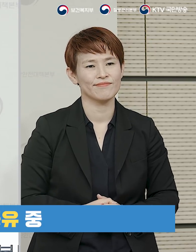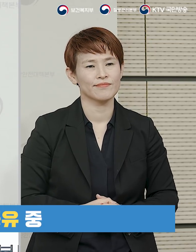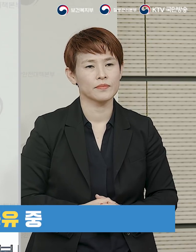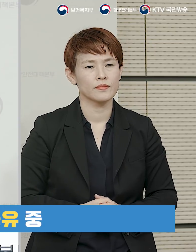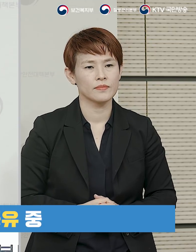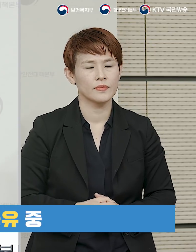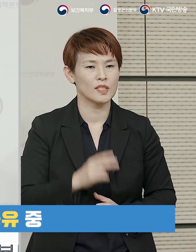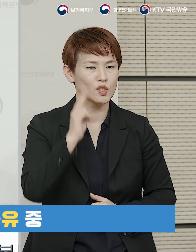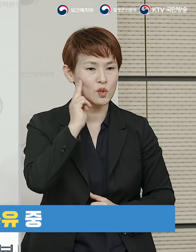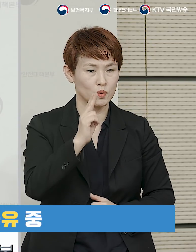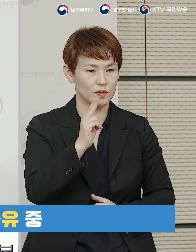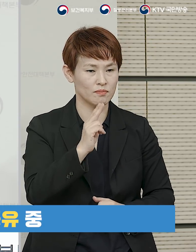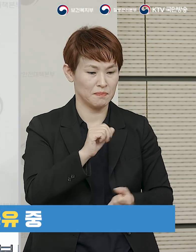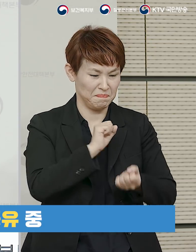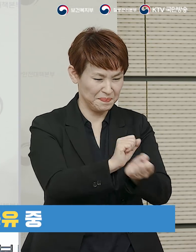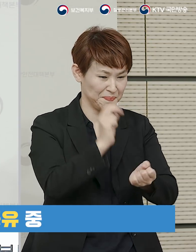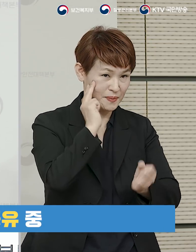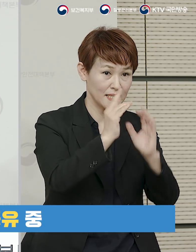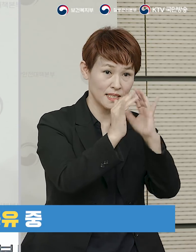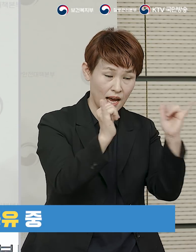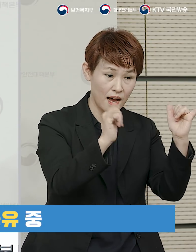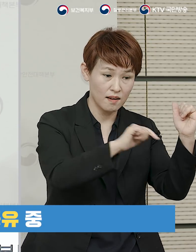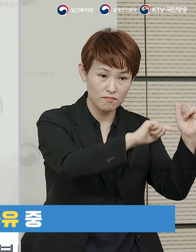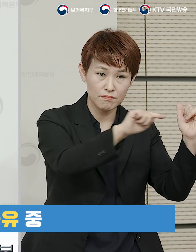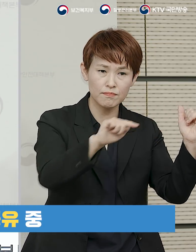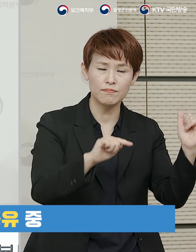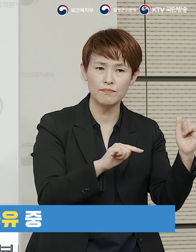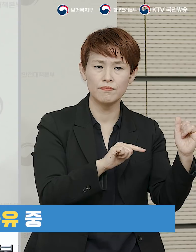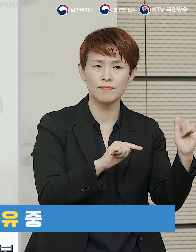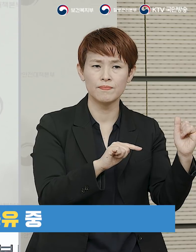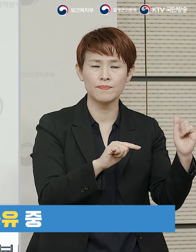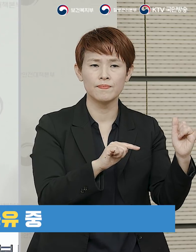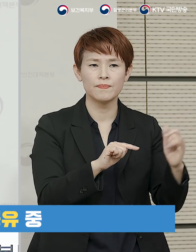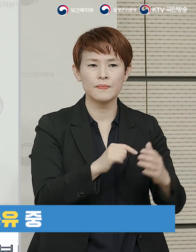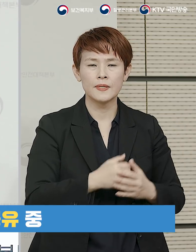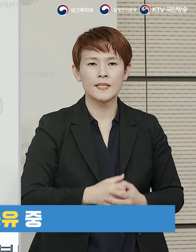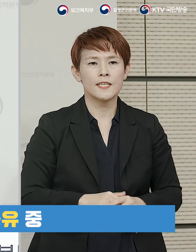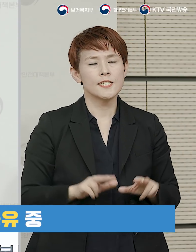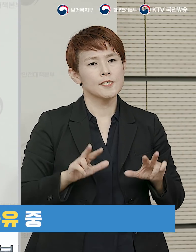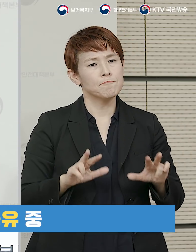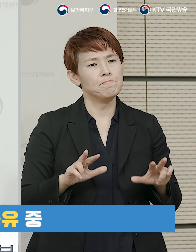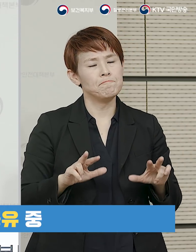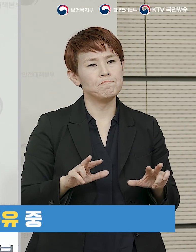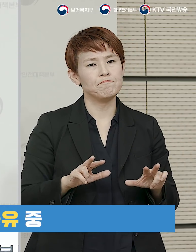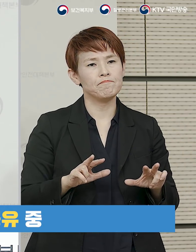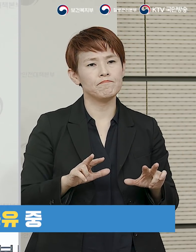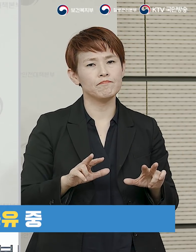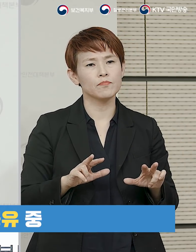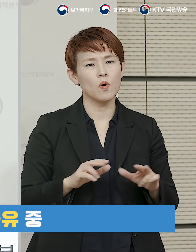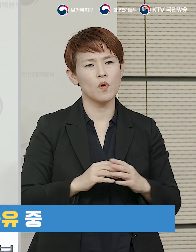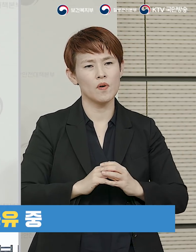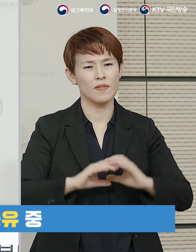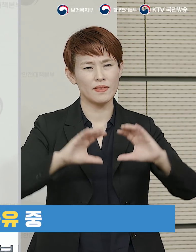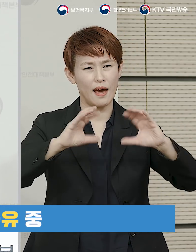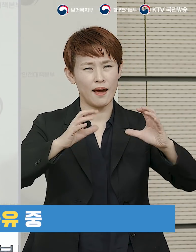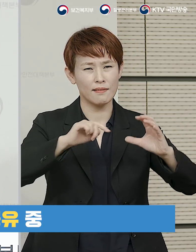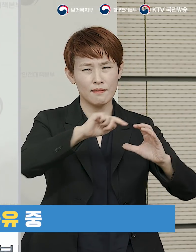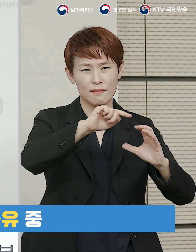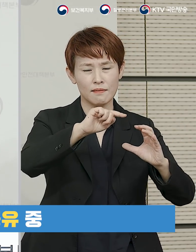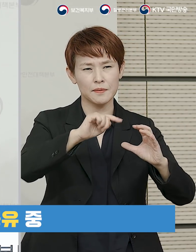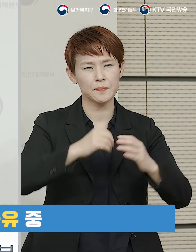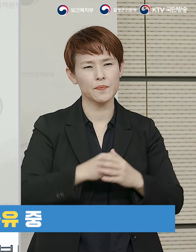중증 환자에 대해서 지금 현재